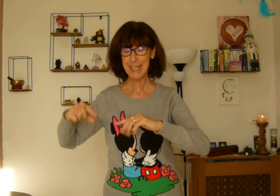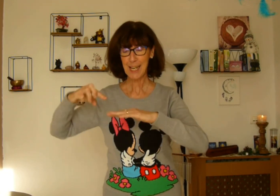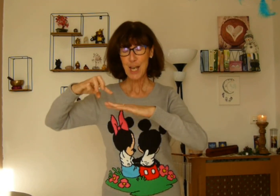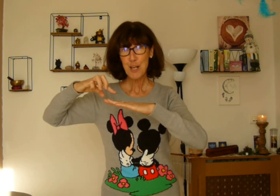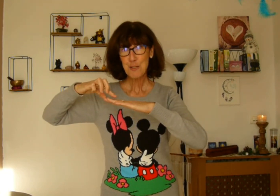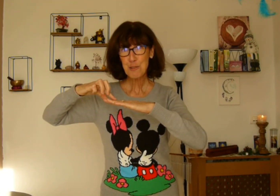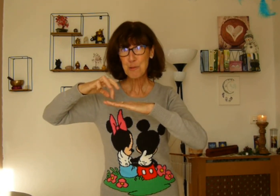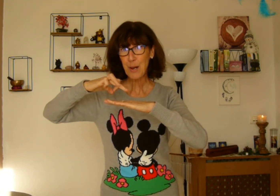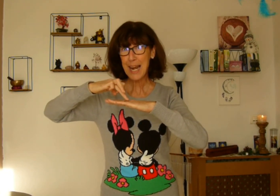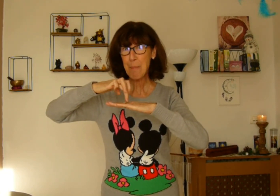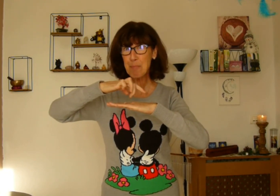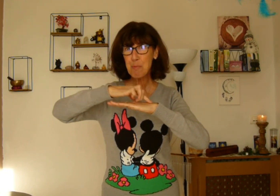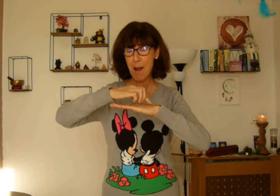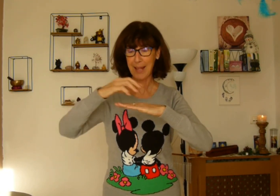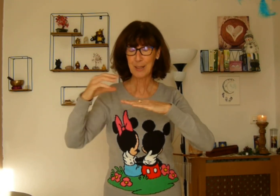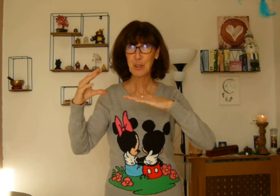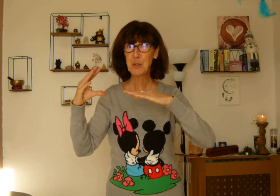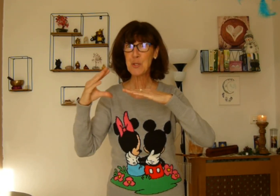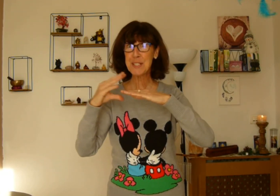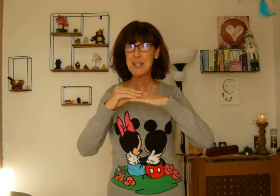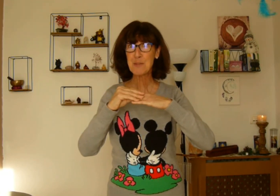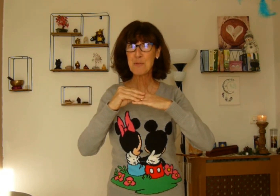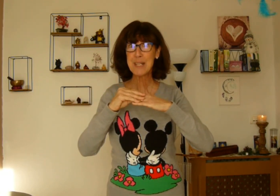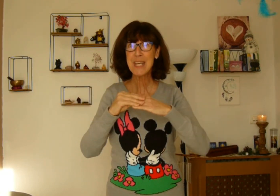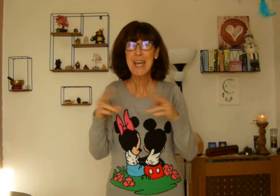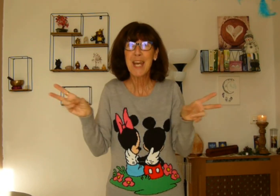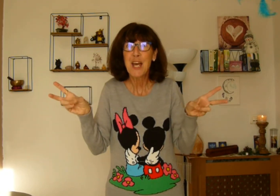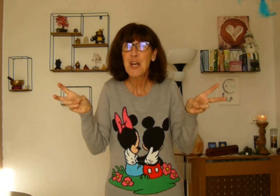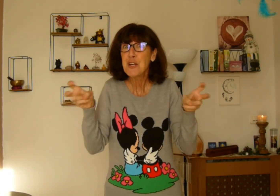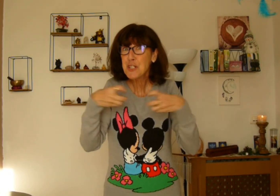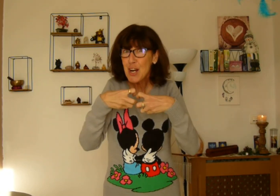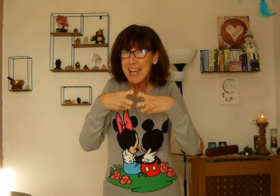sur la pointe de ses souliers gelés.